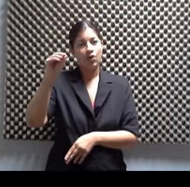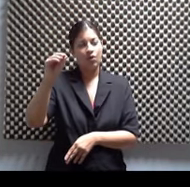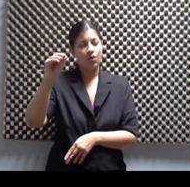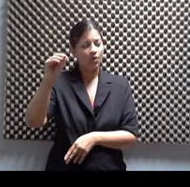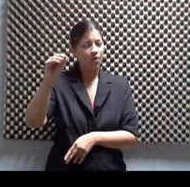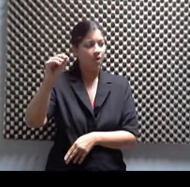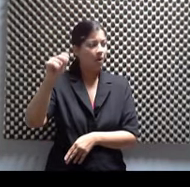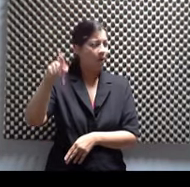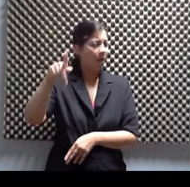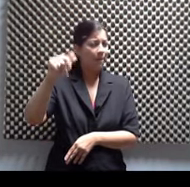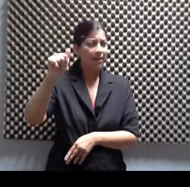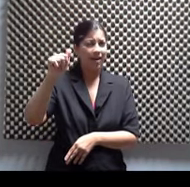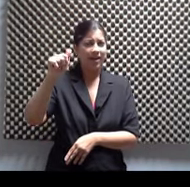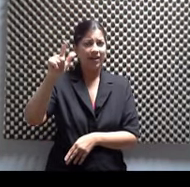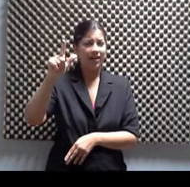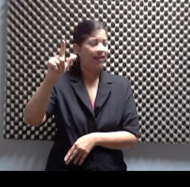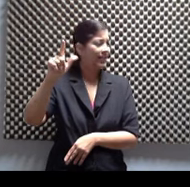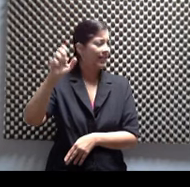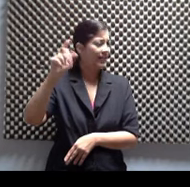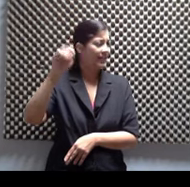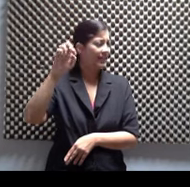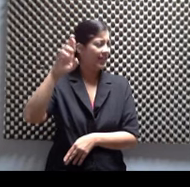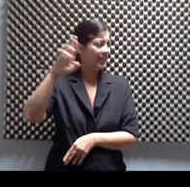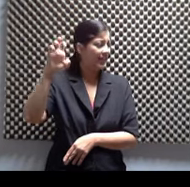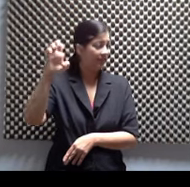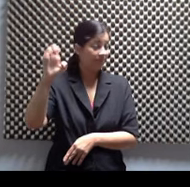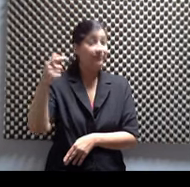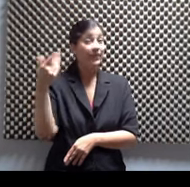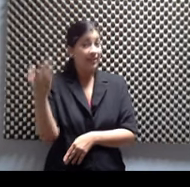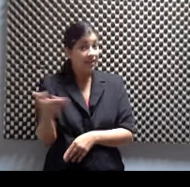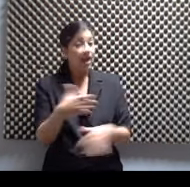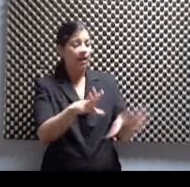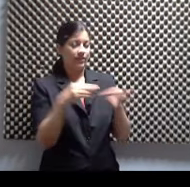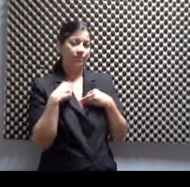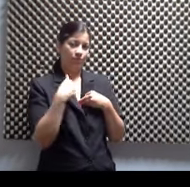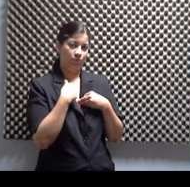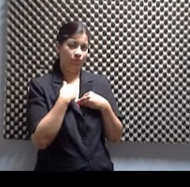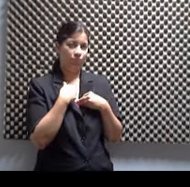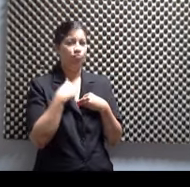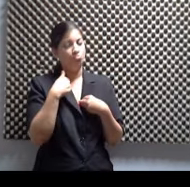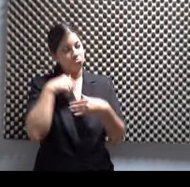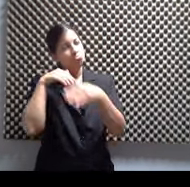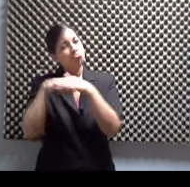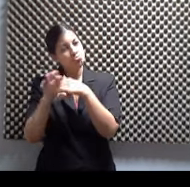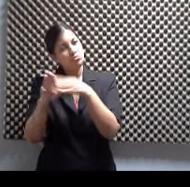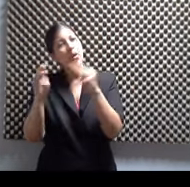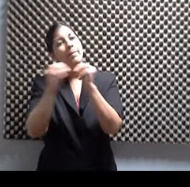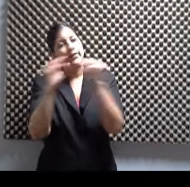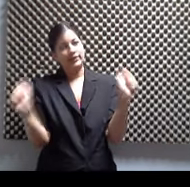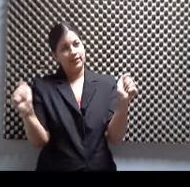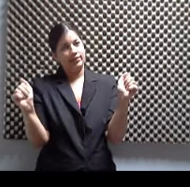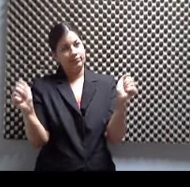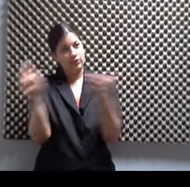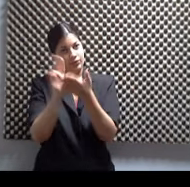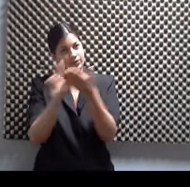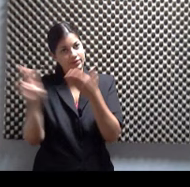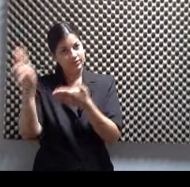quien me aceptó en la universidad y yo comencé la maestría en Argentina, en Buenos Aires, en la Universidad de Buenos Aires. Ya.